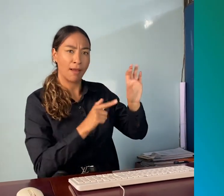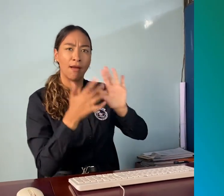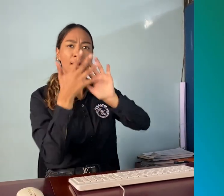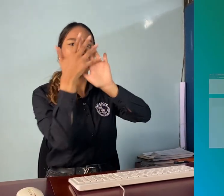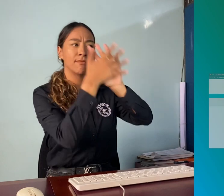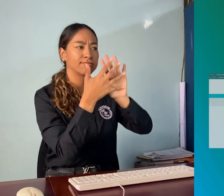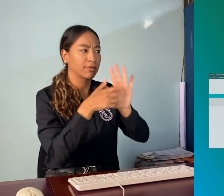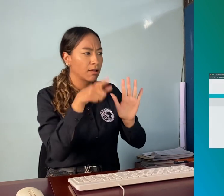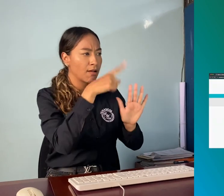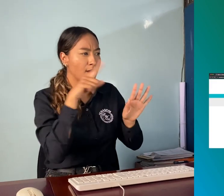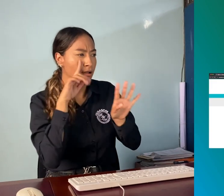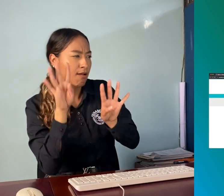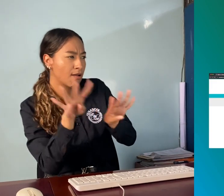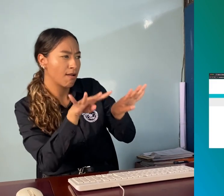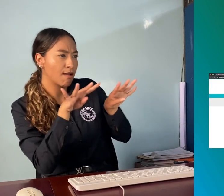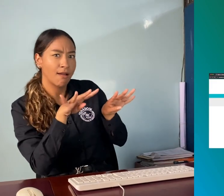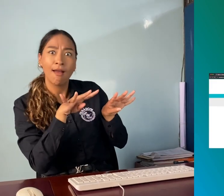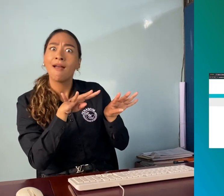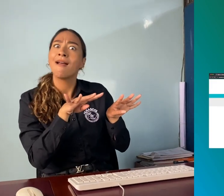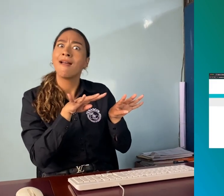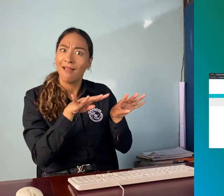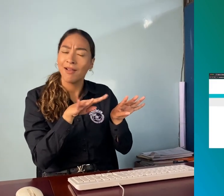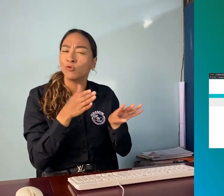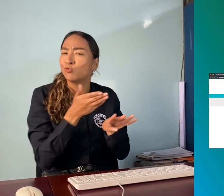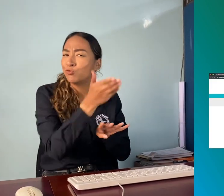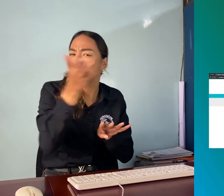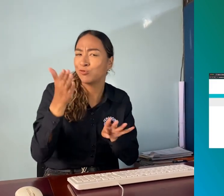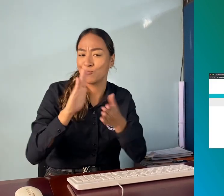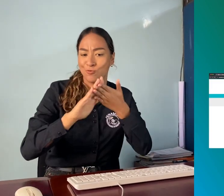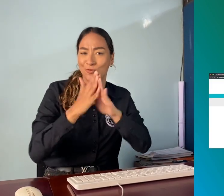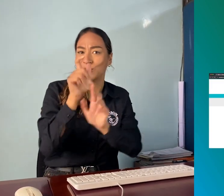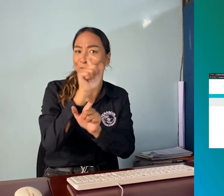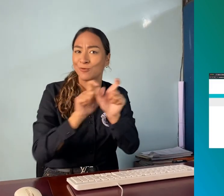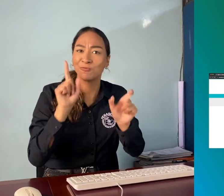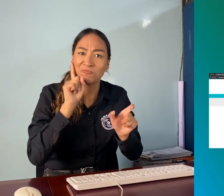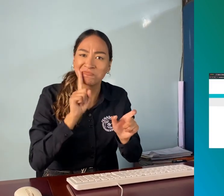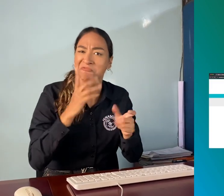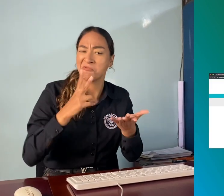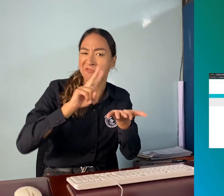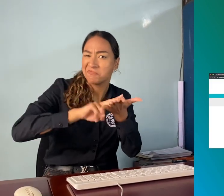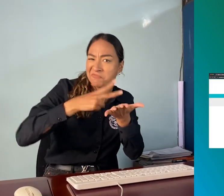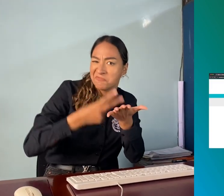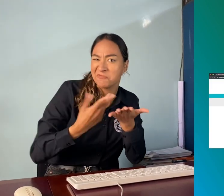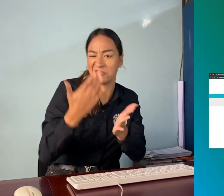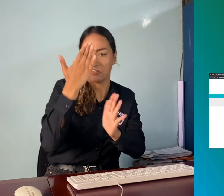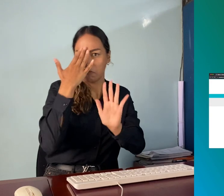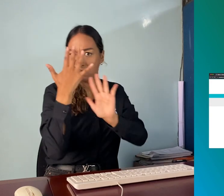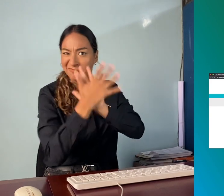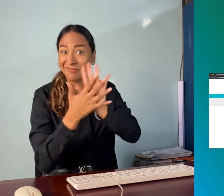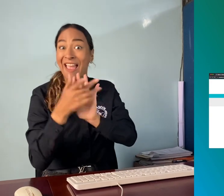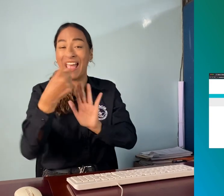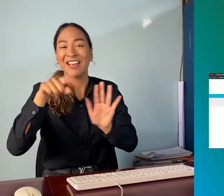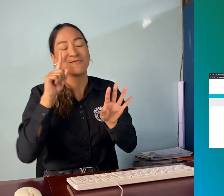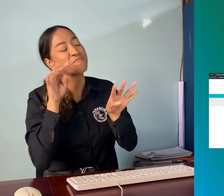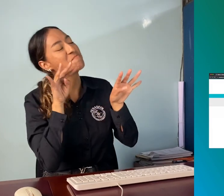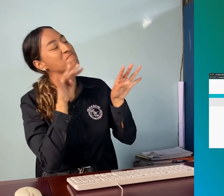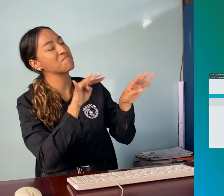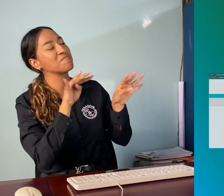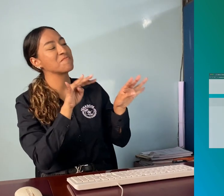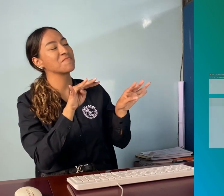material fue entregado al Ministerio de Salud, quien en su página web tiene estas señas publicadas para que cualquier